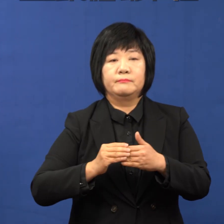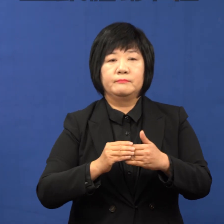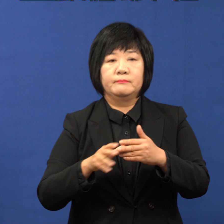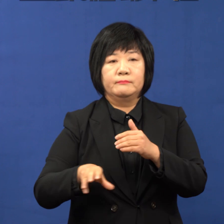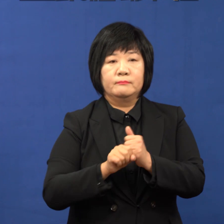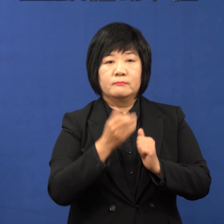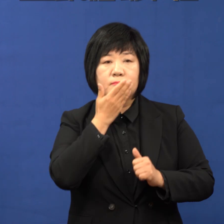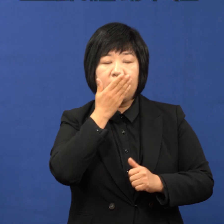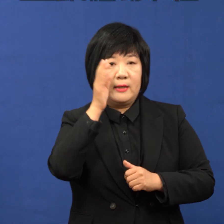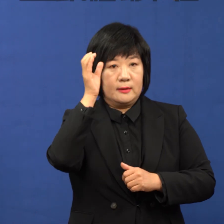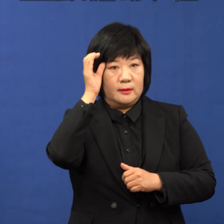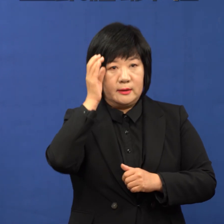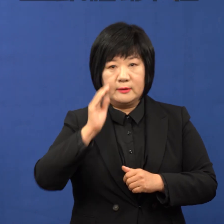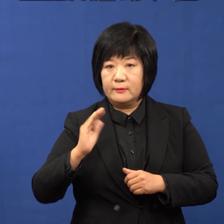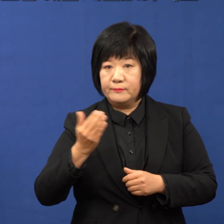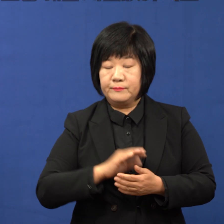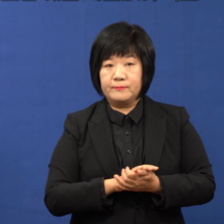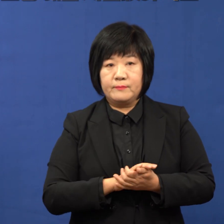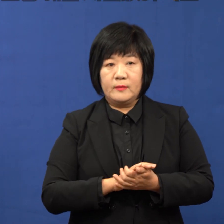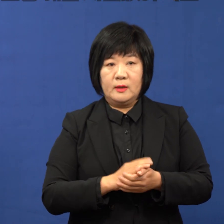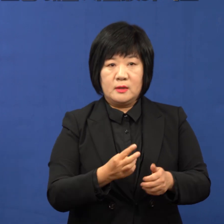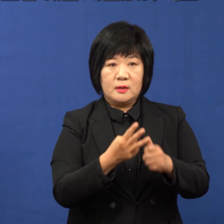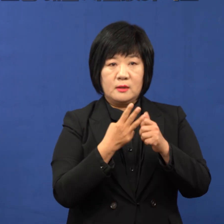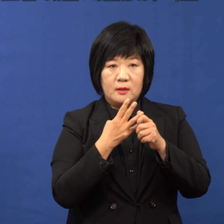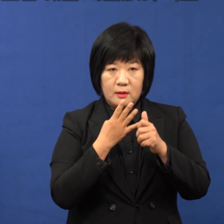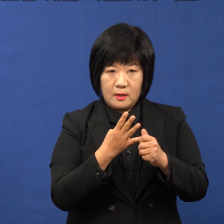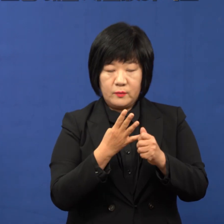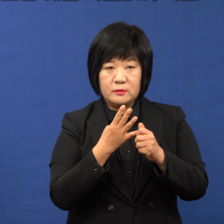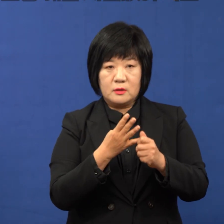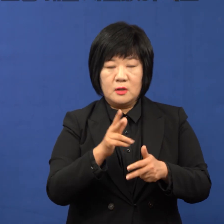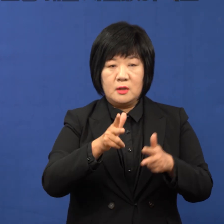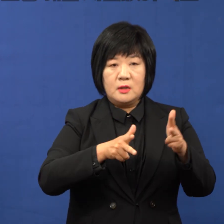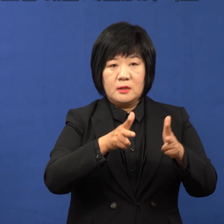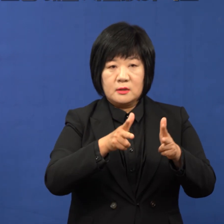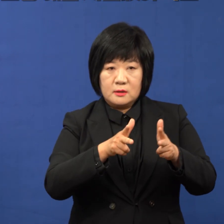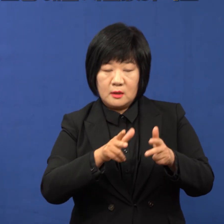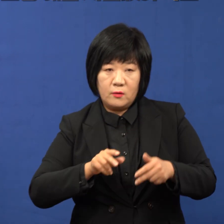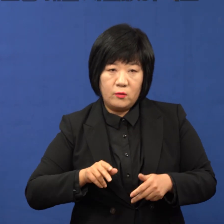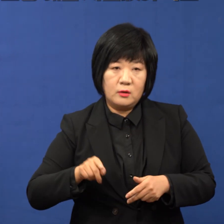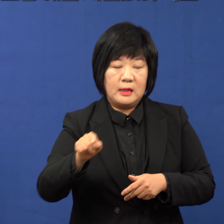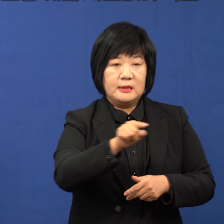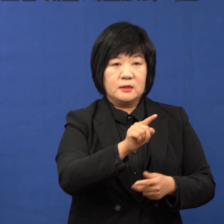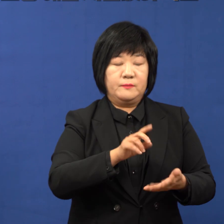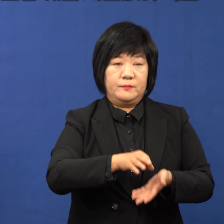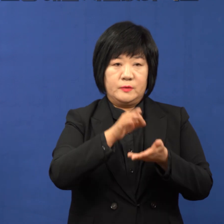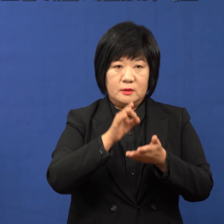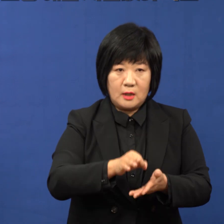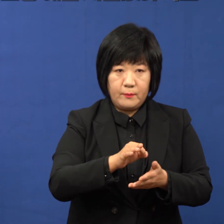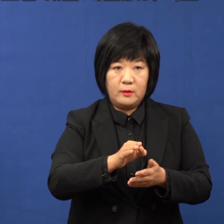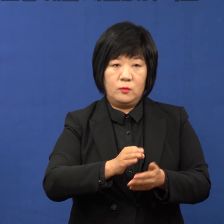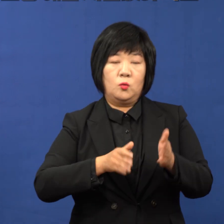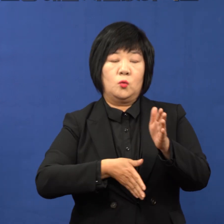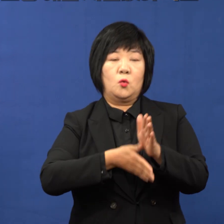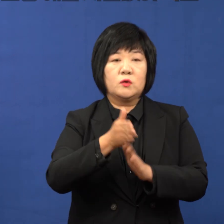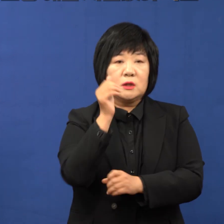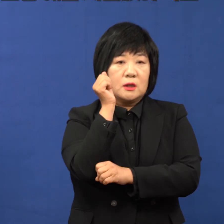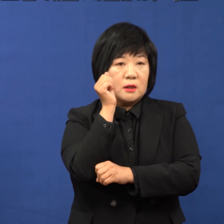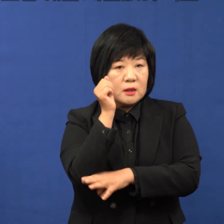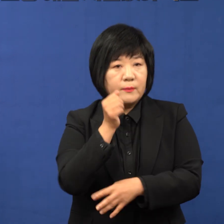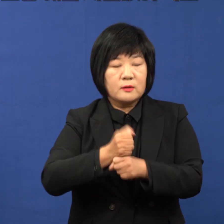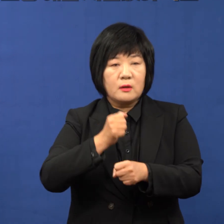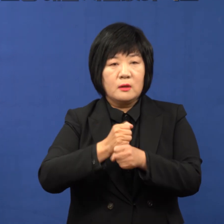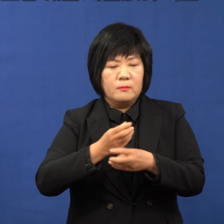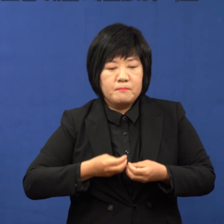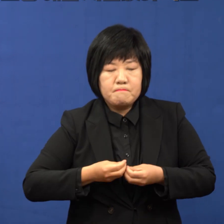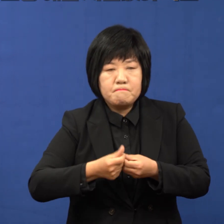것으로 기대를 합니다. 네 번째는 사회 간접자본 확정 및 도시 기반 조성 예산을 차질 없이 확보를